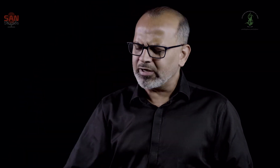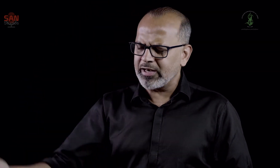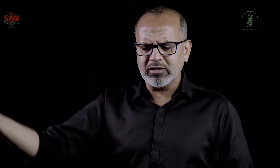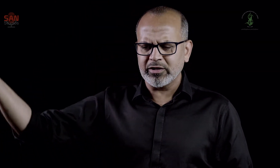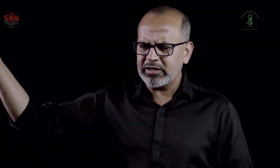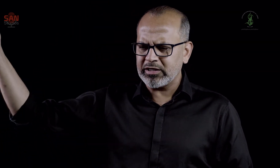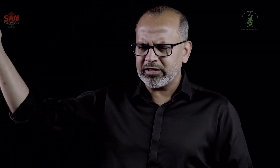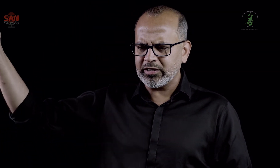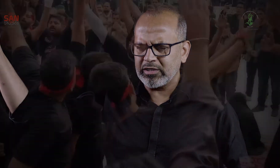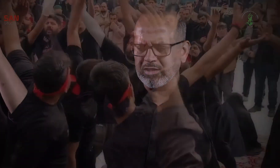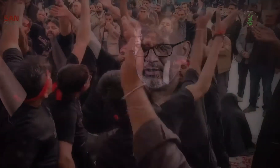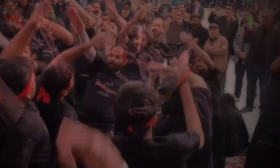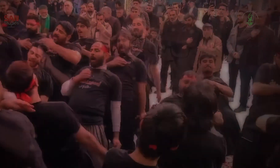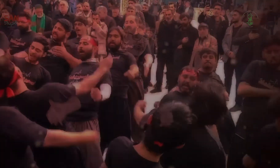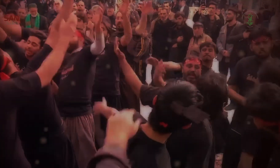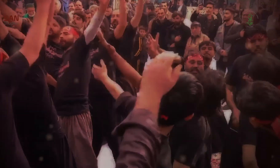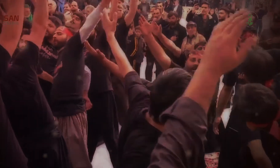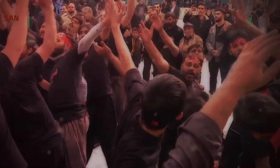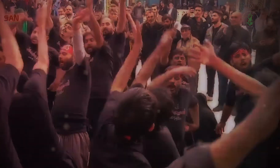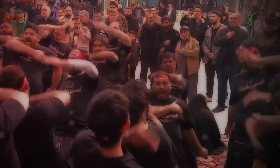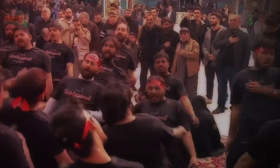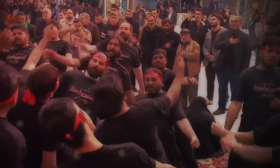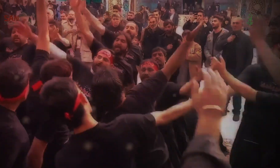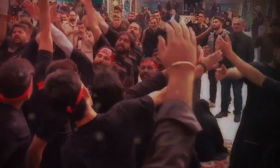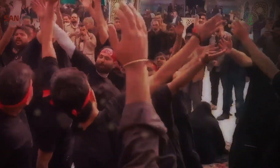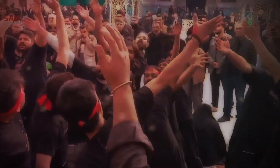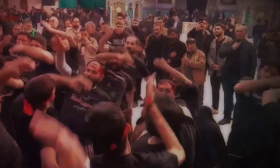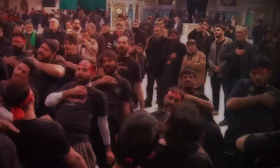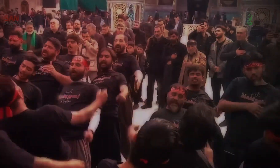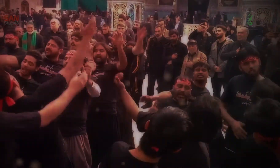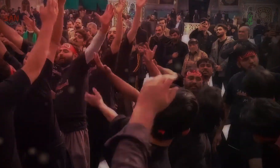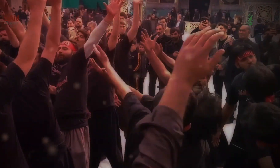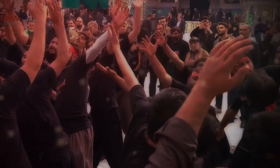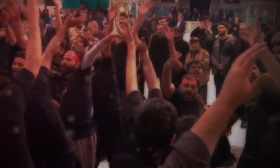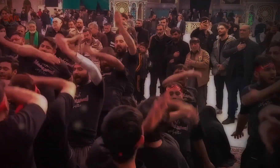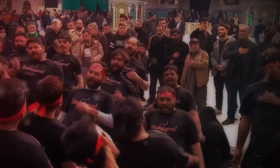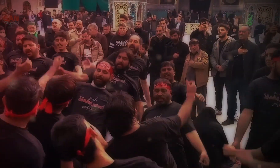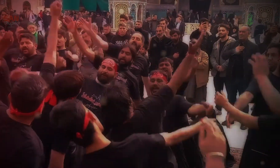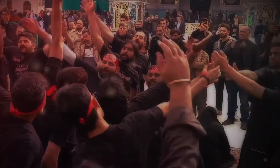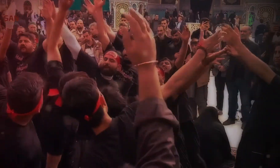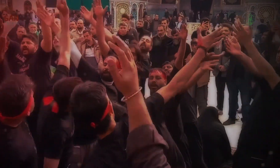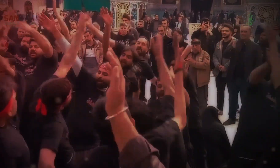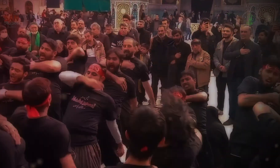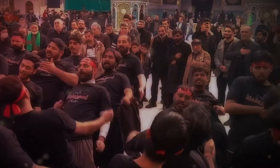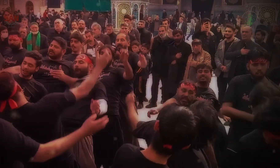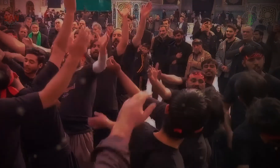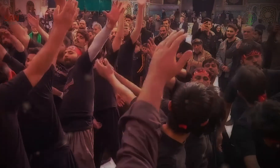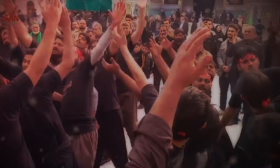منائی قاسم سے زینب